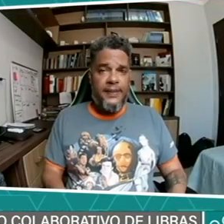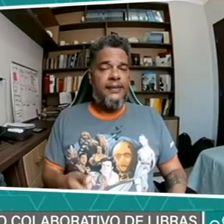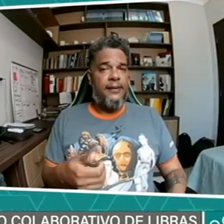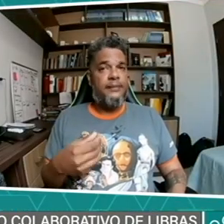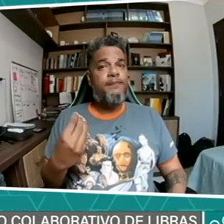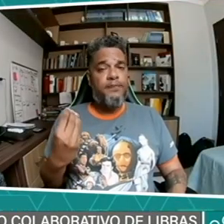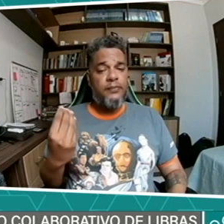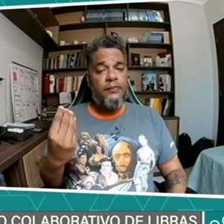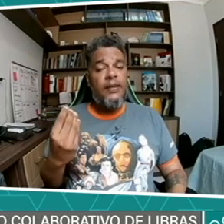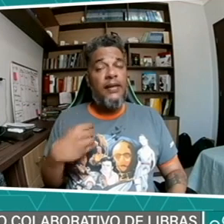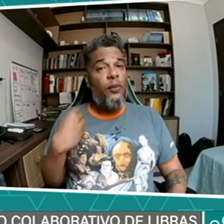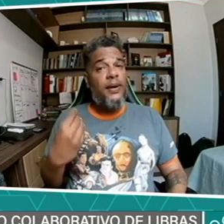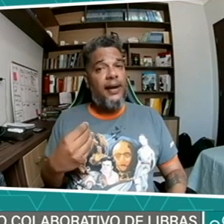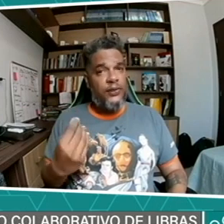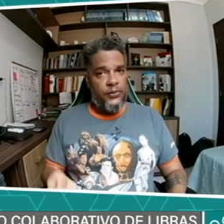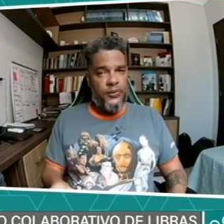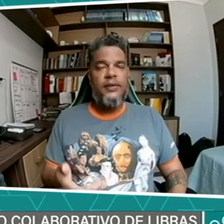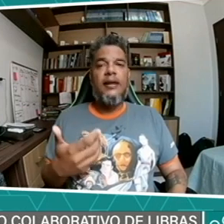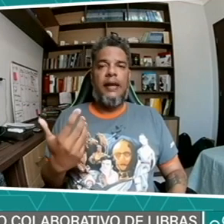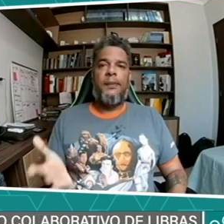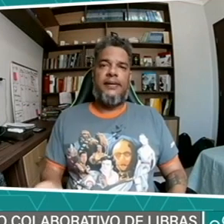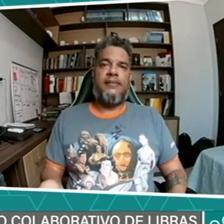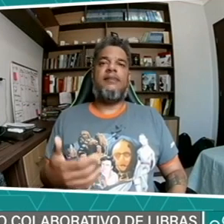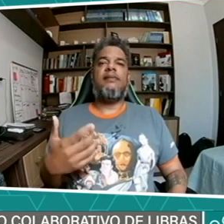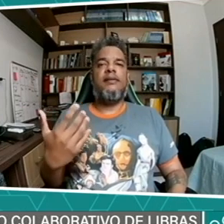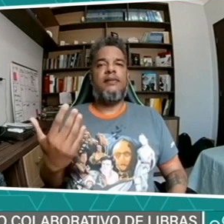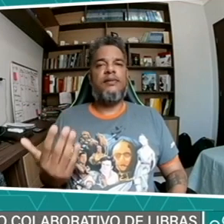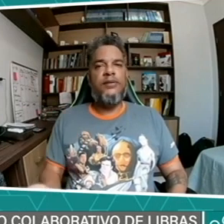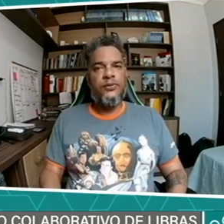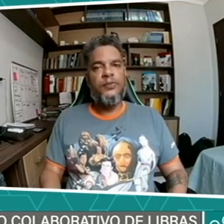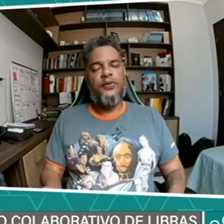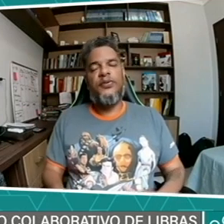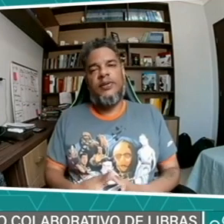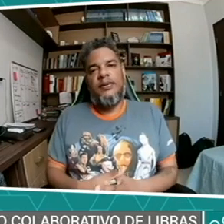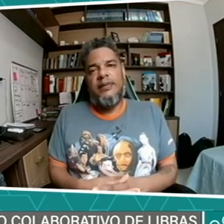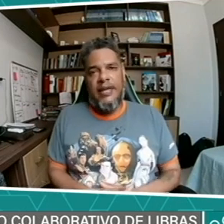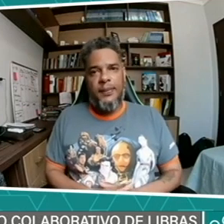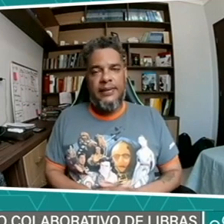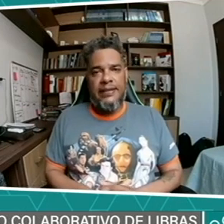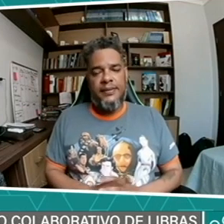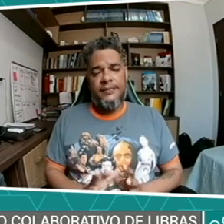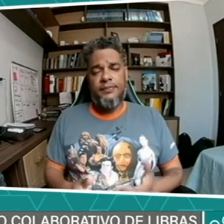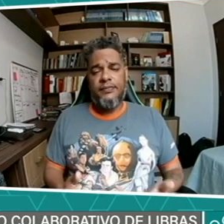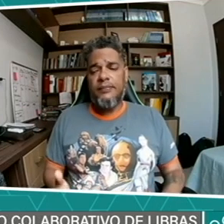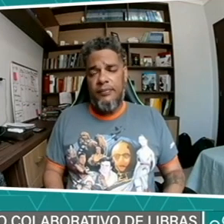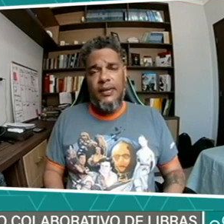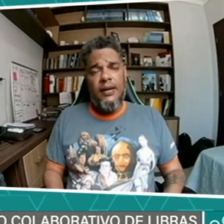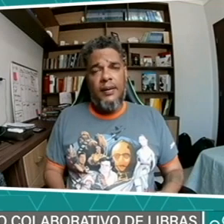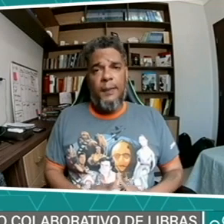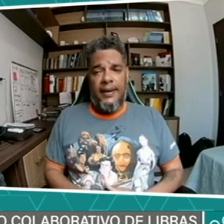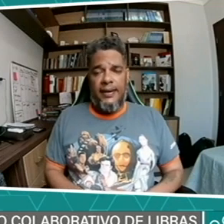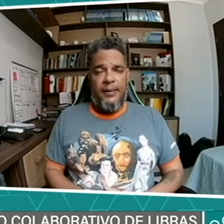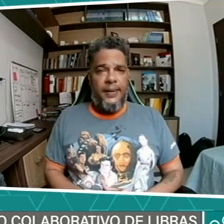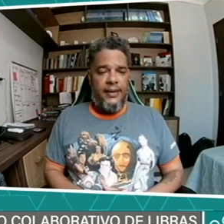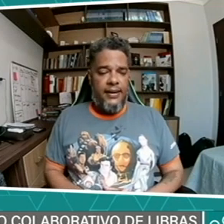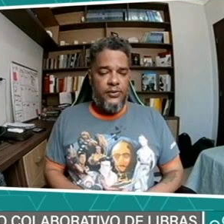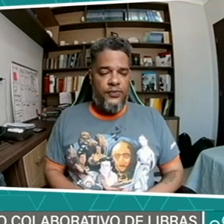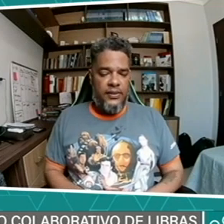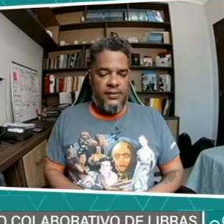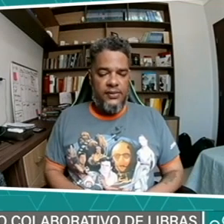e obrigatório a presença de um profissional intérprete de Libras para resolver essa situação.